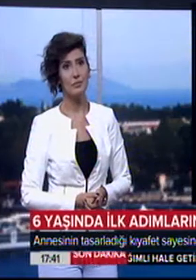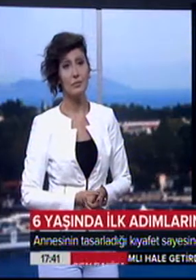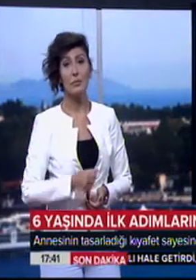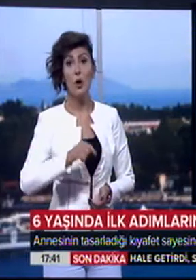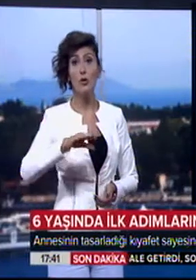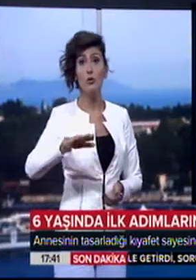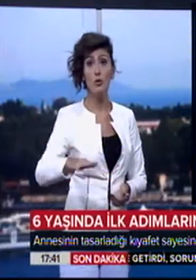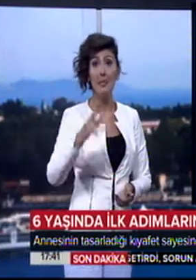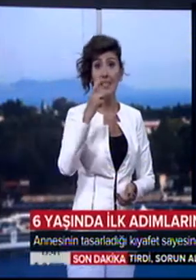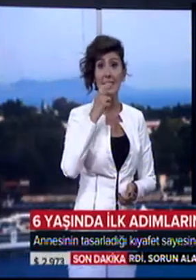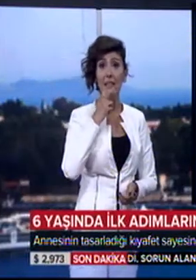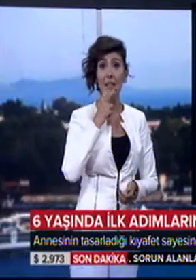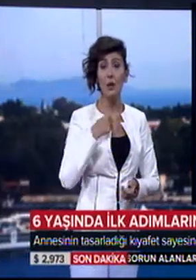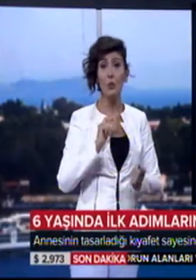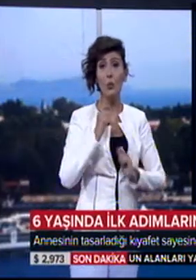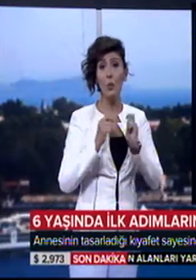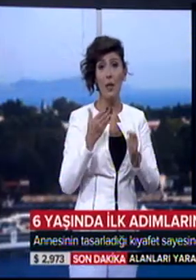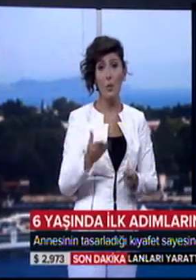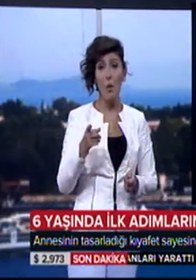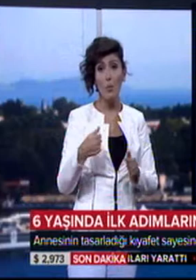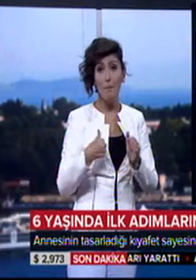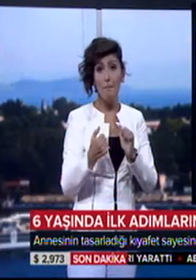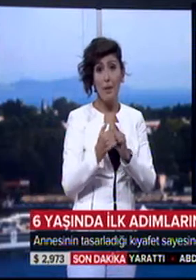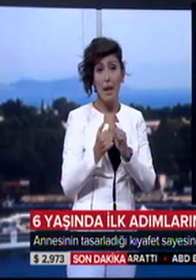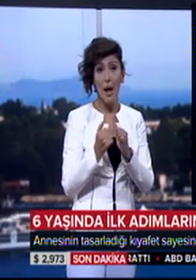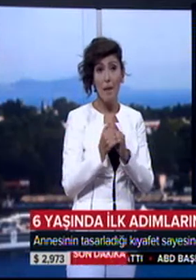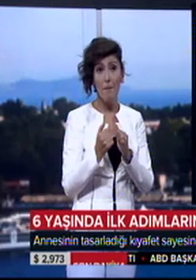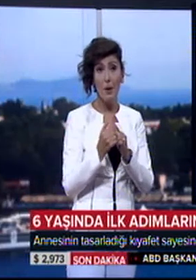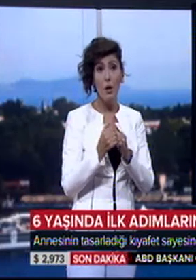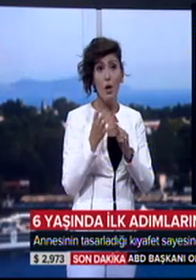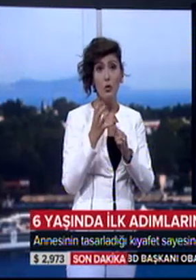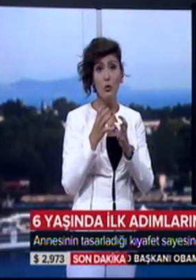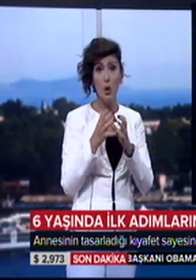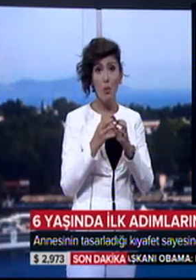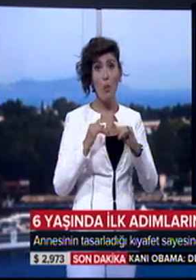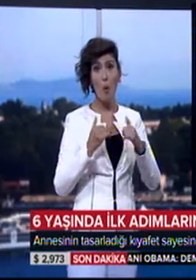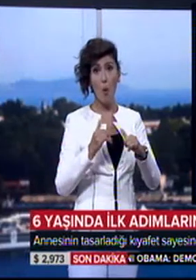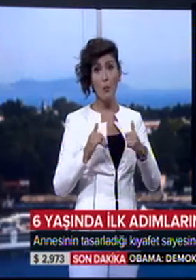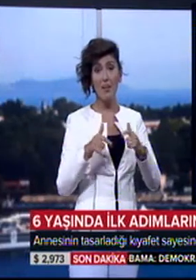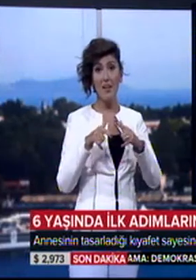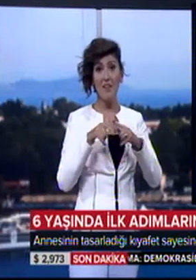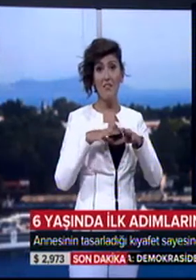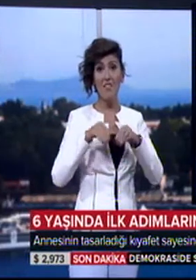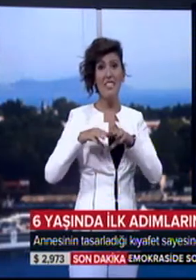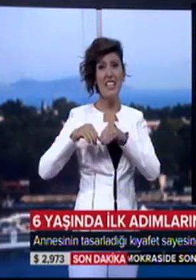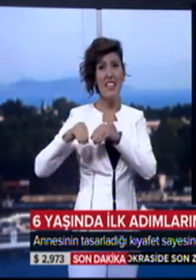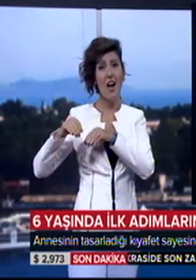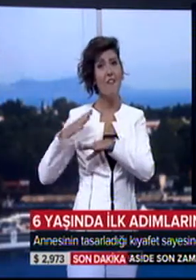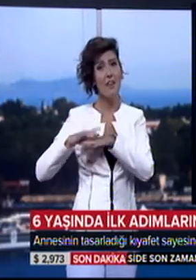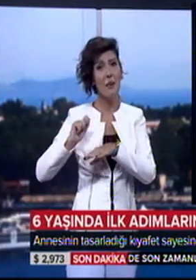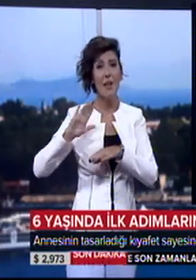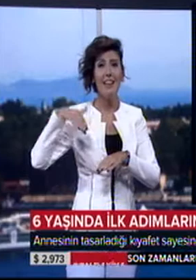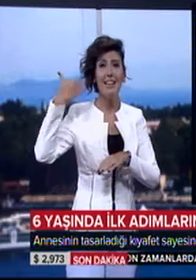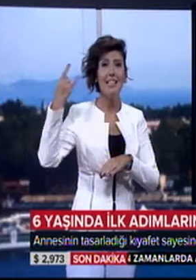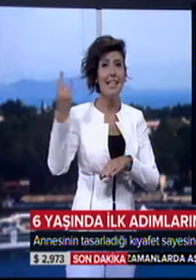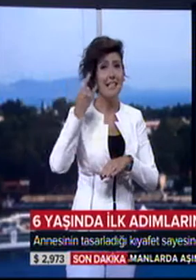Çocuğumda 2 yıldır kullanıyorum. Onunla birlikte beraber top oynayabiliyoruz, fizik tedavilerini yapabiliyoruz, dışarıda